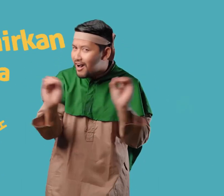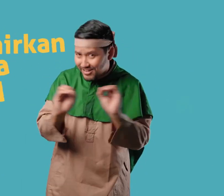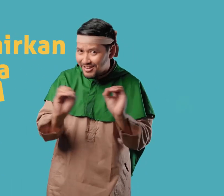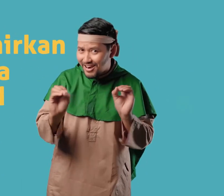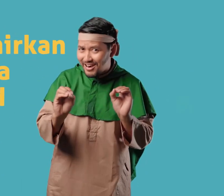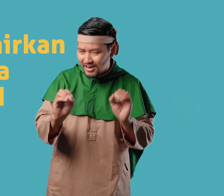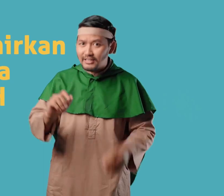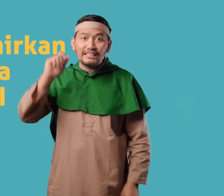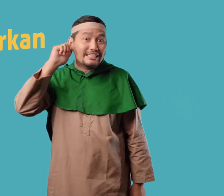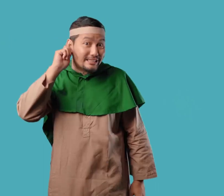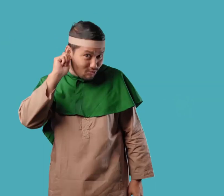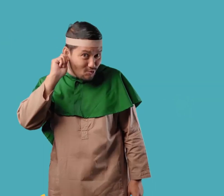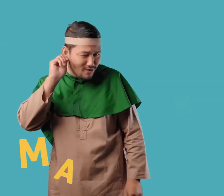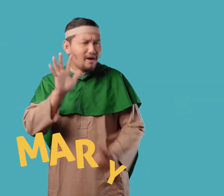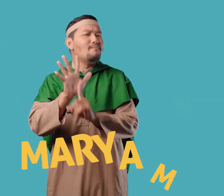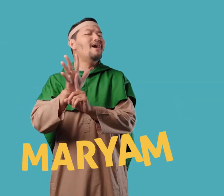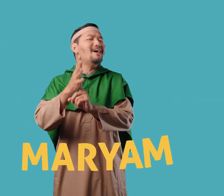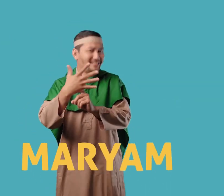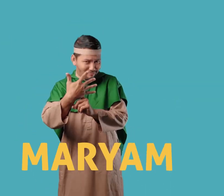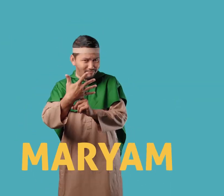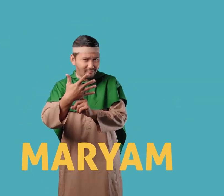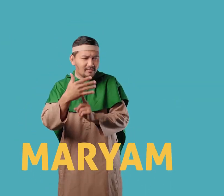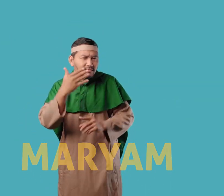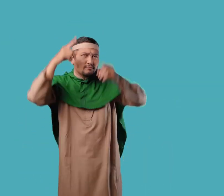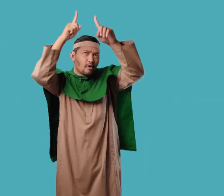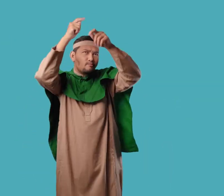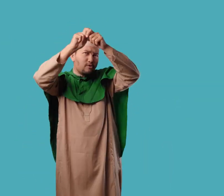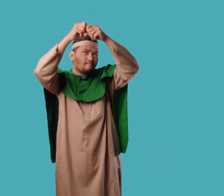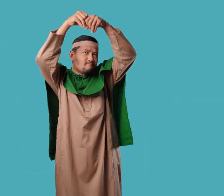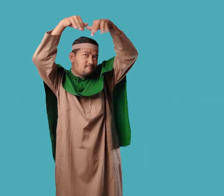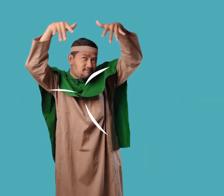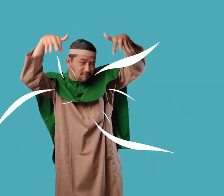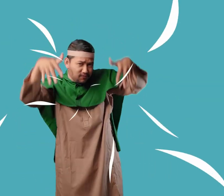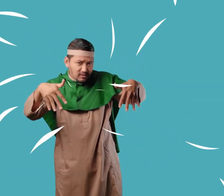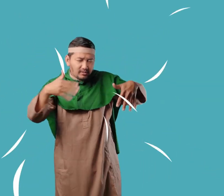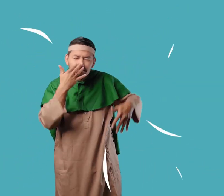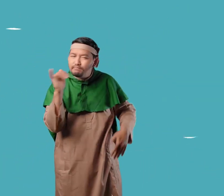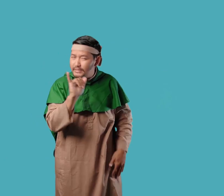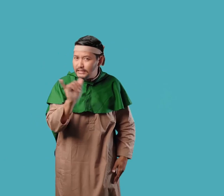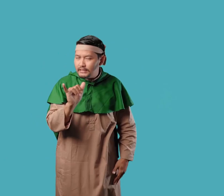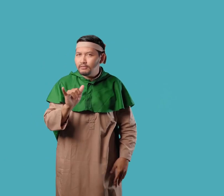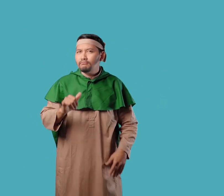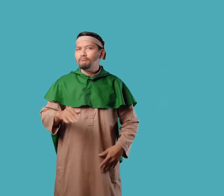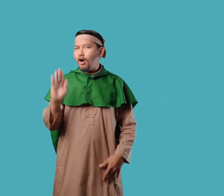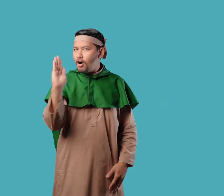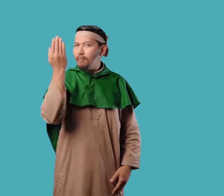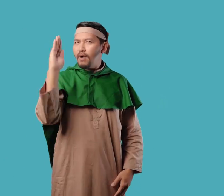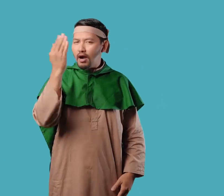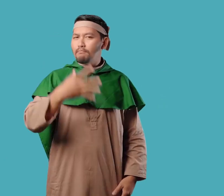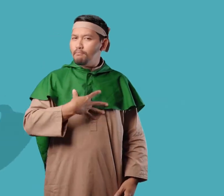Ibunya bernama Mariam Berarti seorang perempuan suci Keajaiban ini mirip dengan Nabi